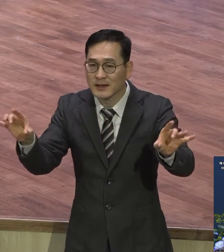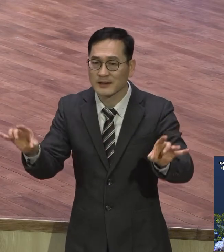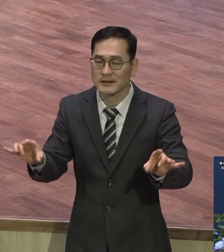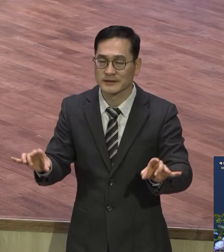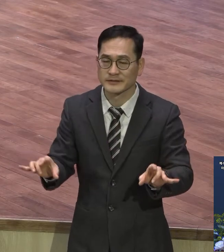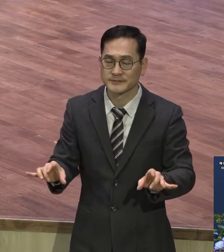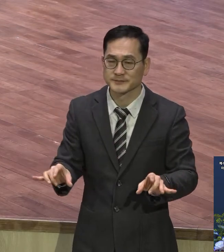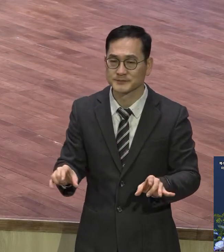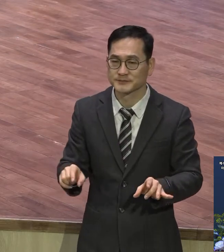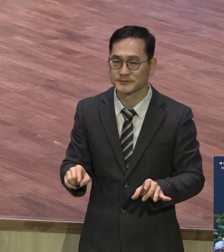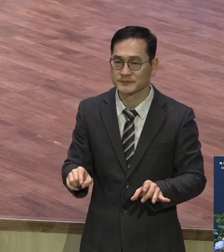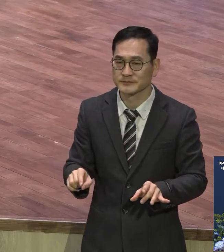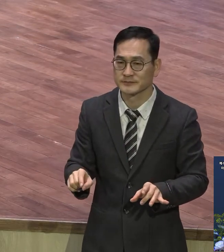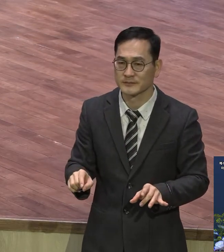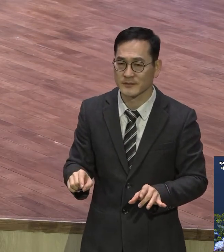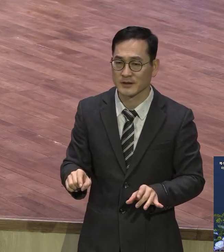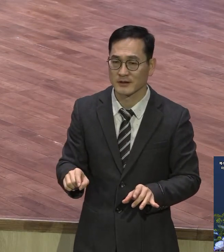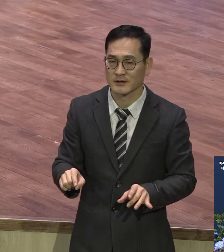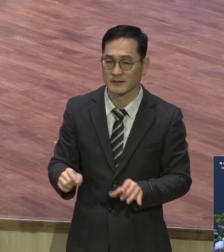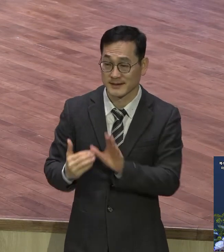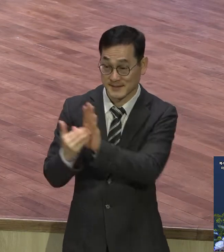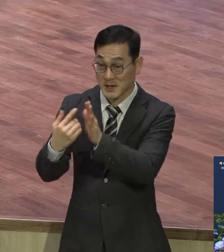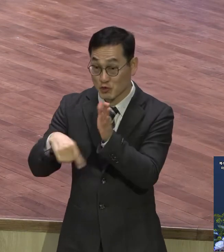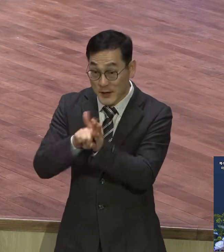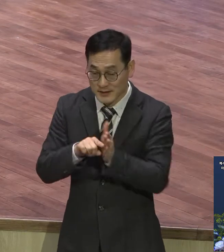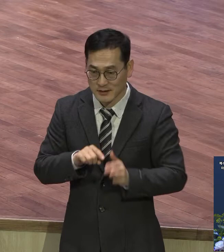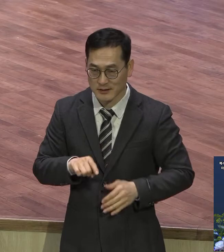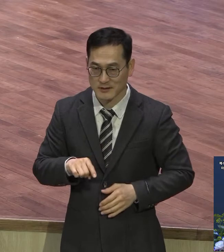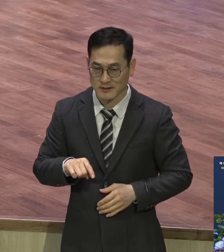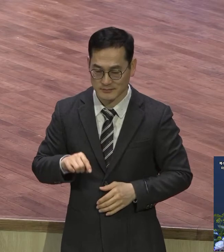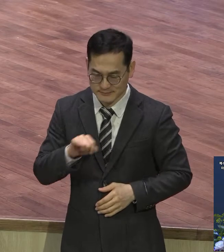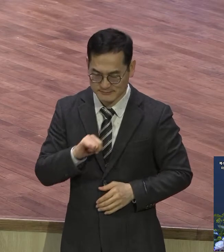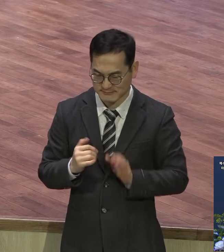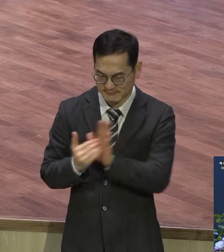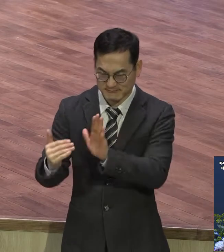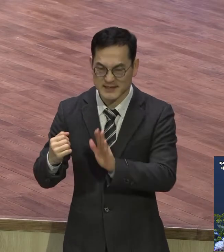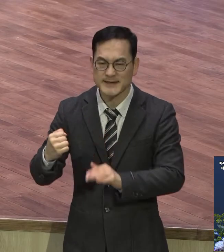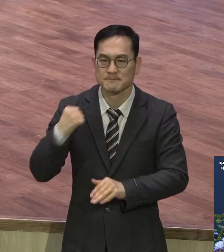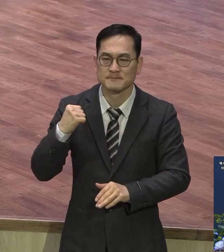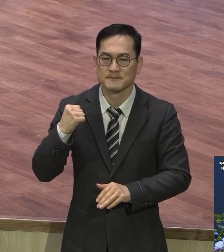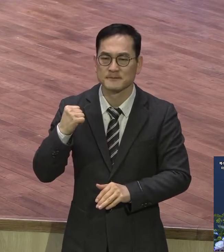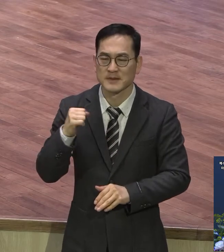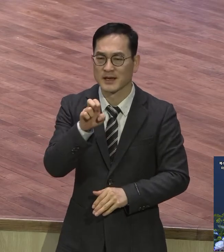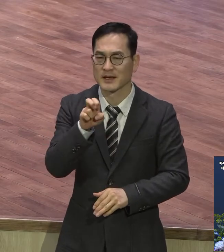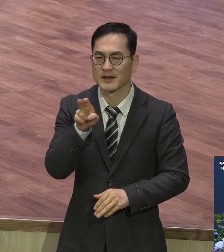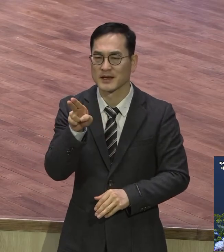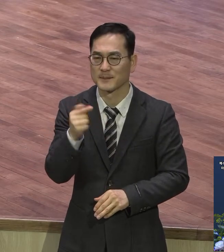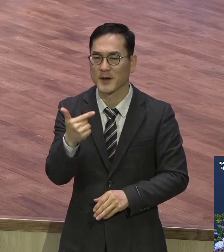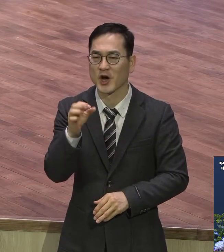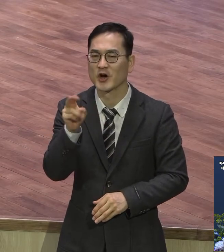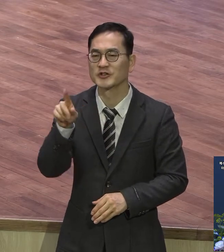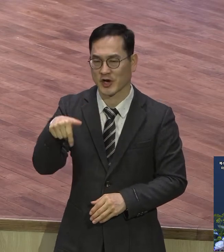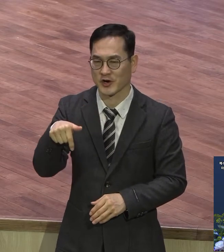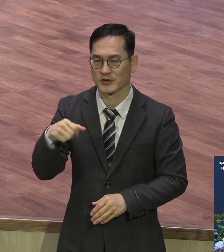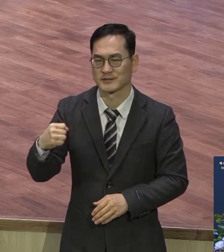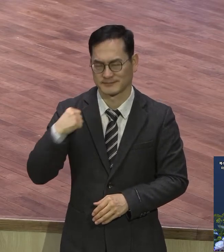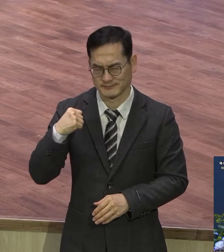속에 면역력을 키우는 게 중요합니다. 여러분 개개인이요. 이번 바이러스를 통해서 사망한